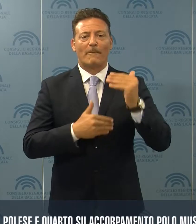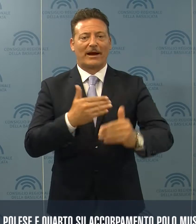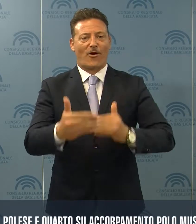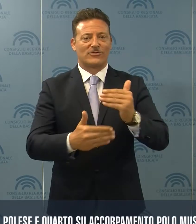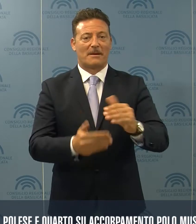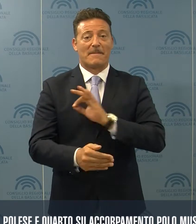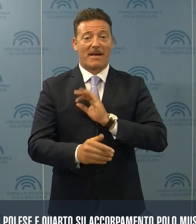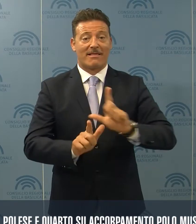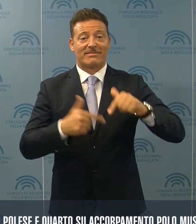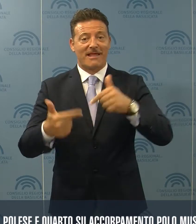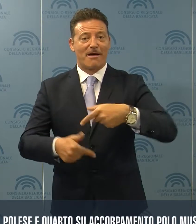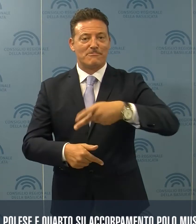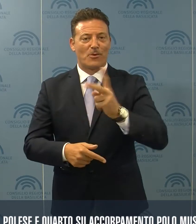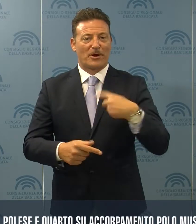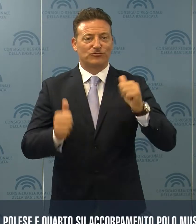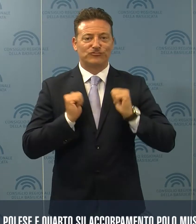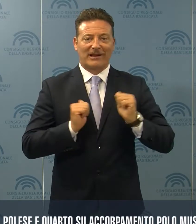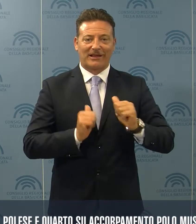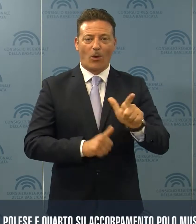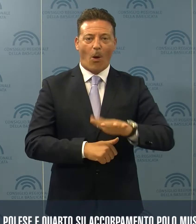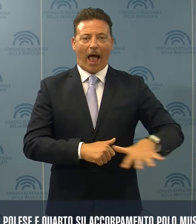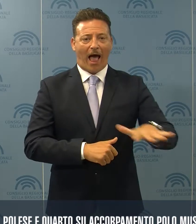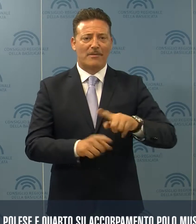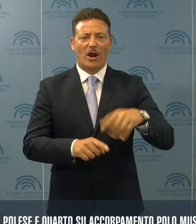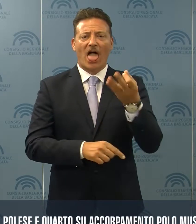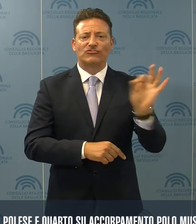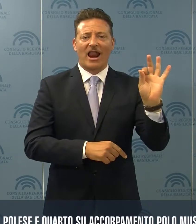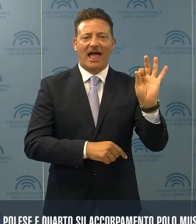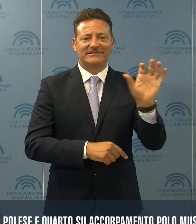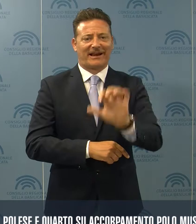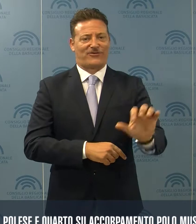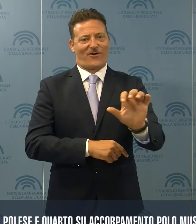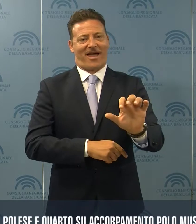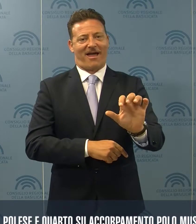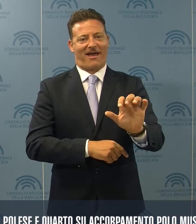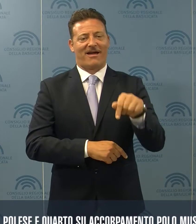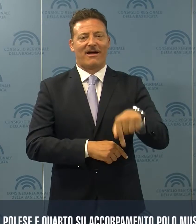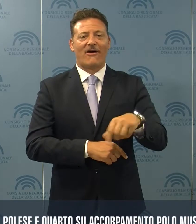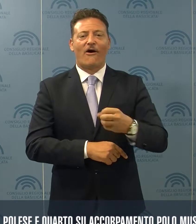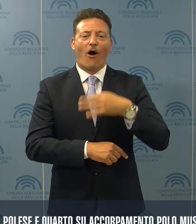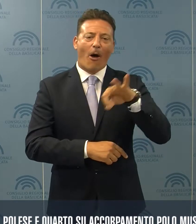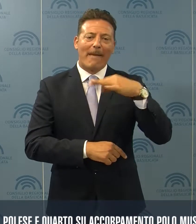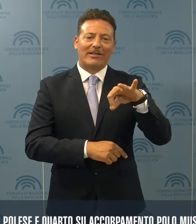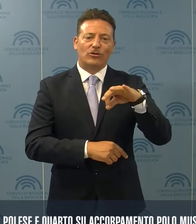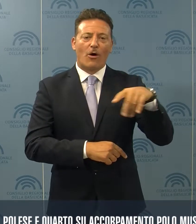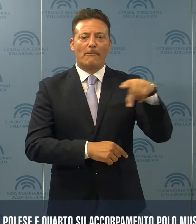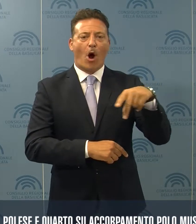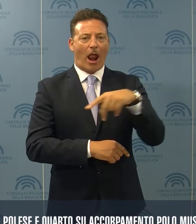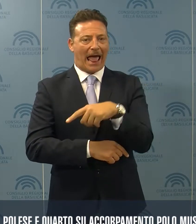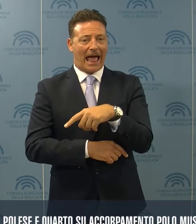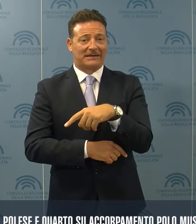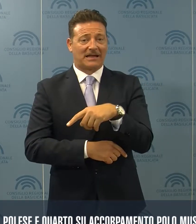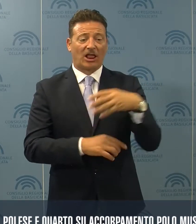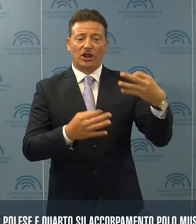più premiante per i cittadini lucani e per le eccellenze regionali. E il commento di Puelese alla